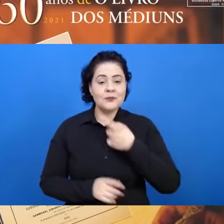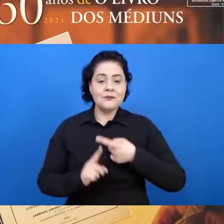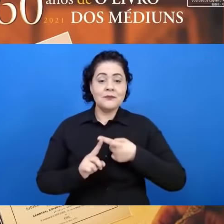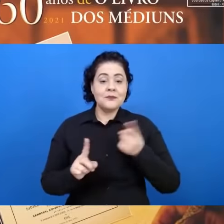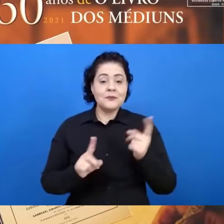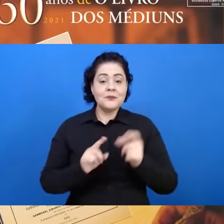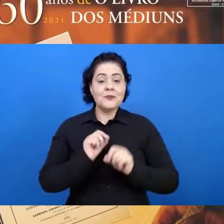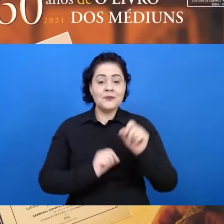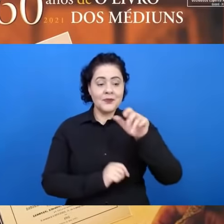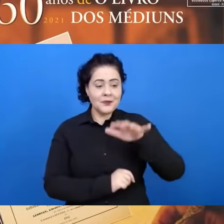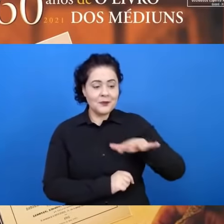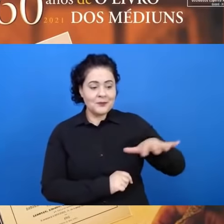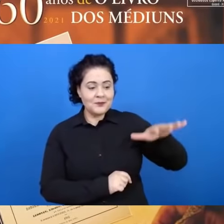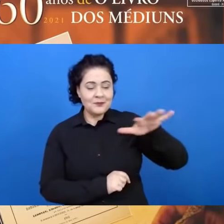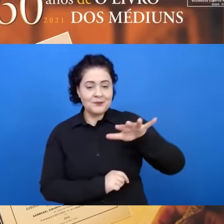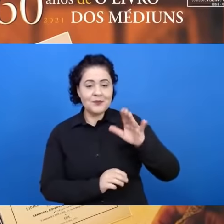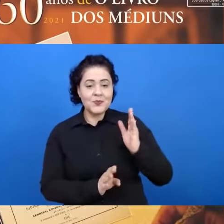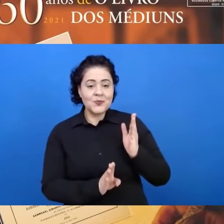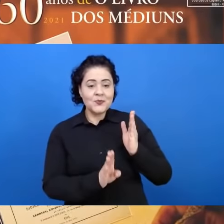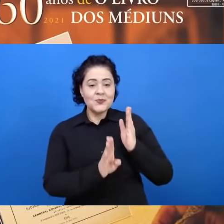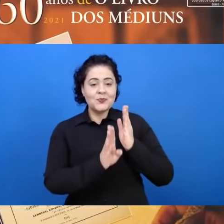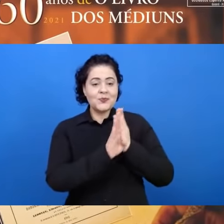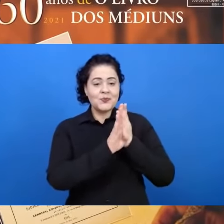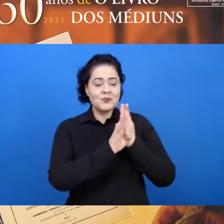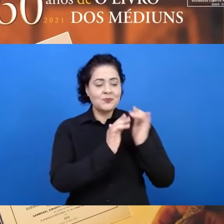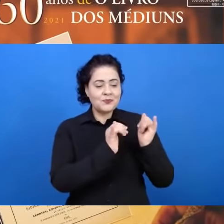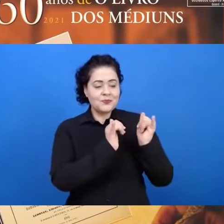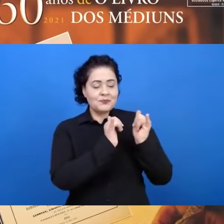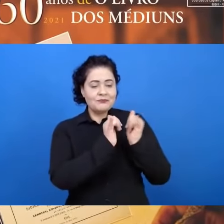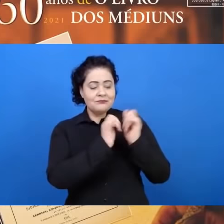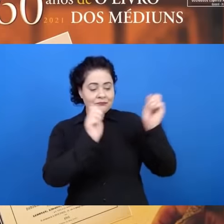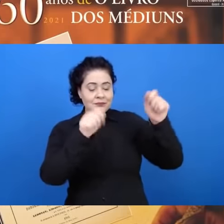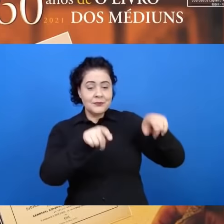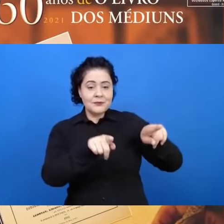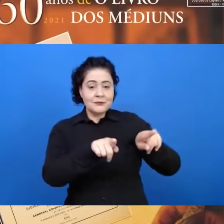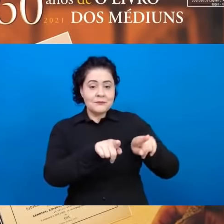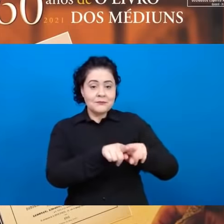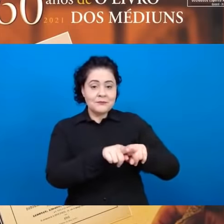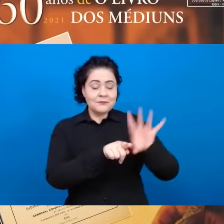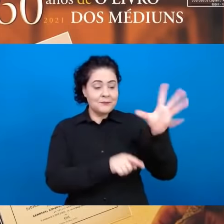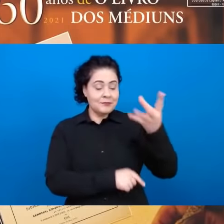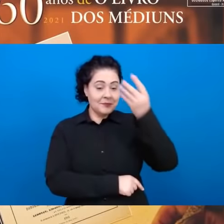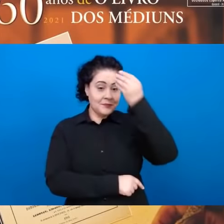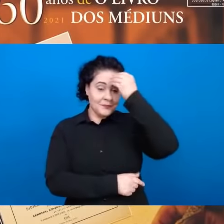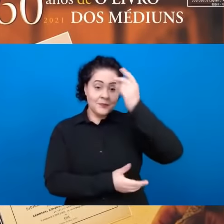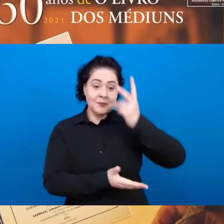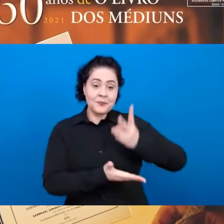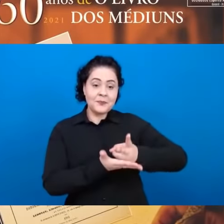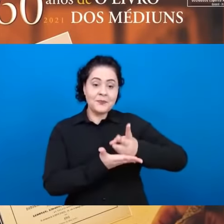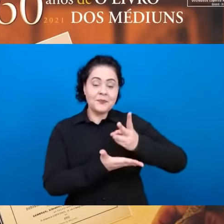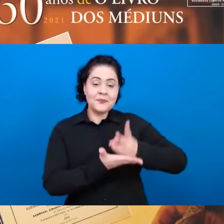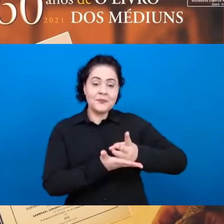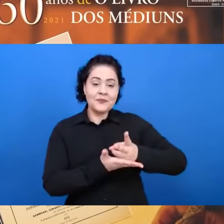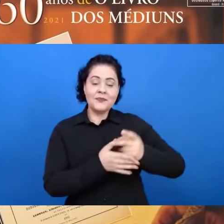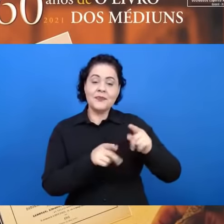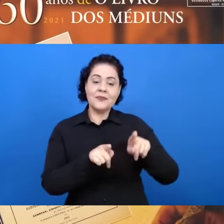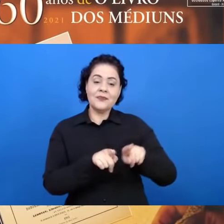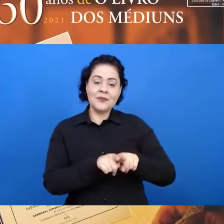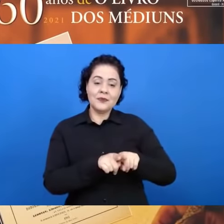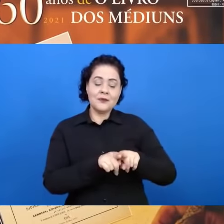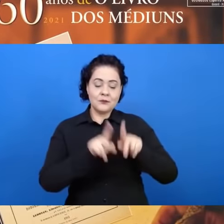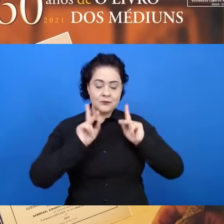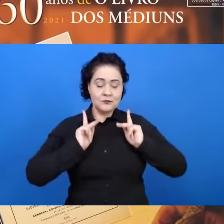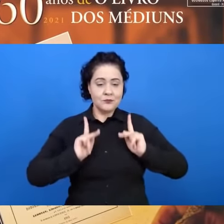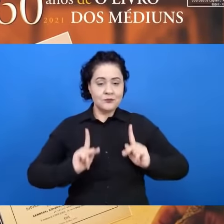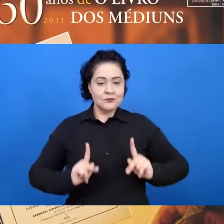alto, pela misericórdia, a possibilidade de terem na mediunidade mesmo e nas disciplinas